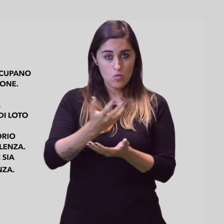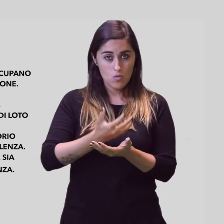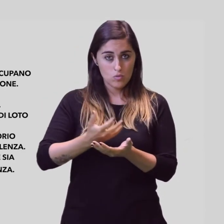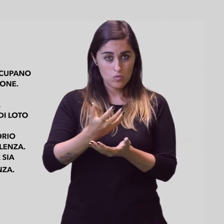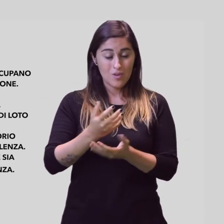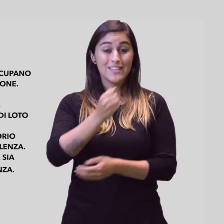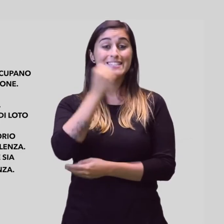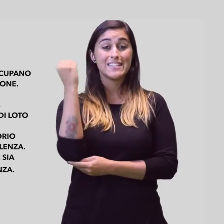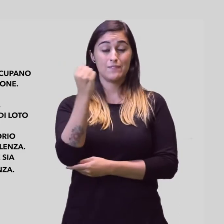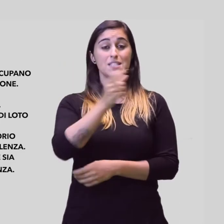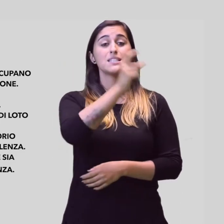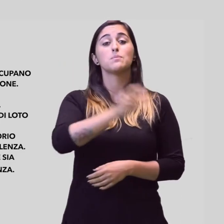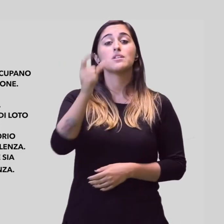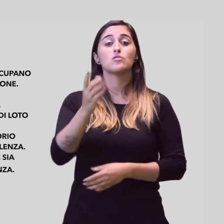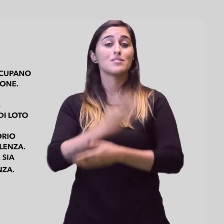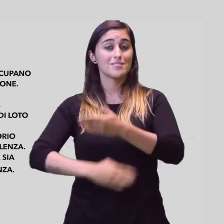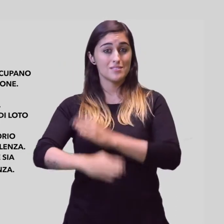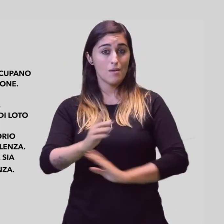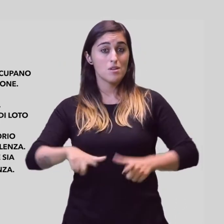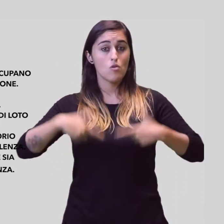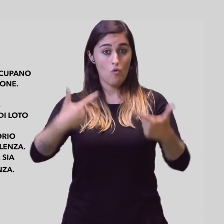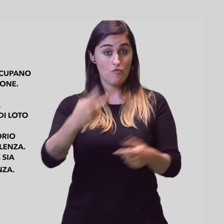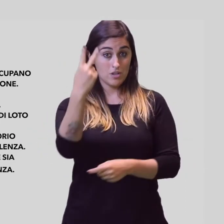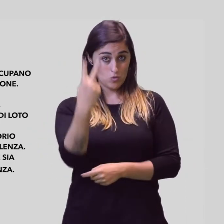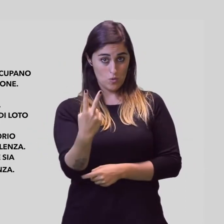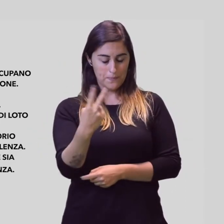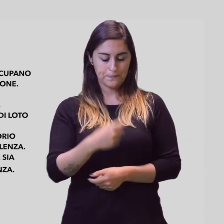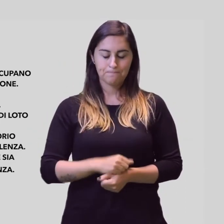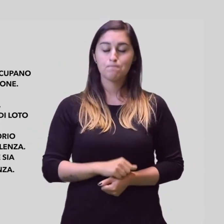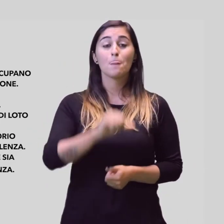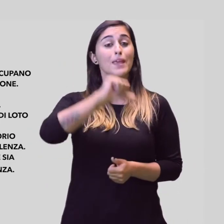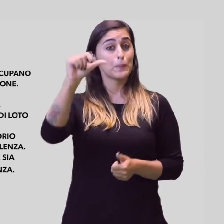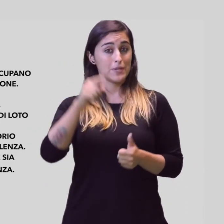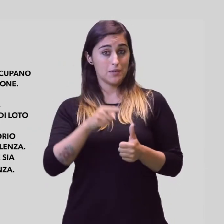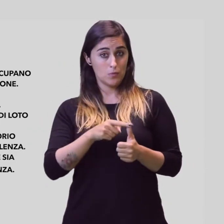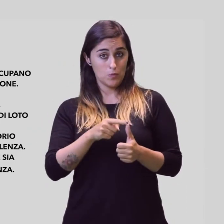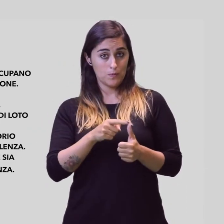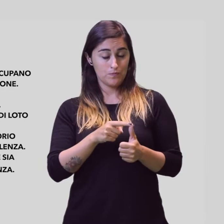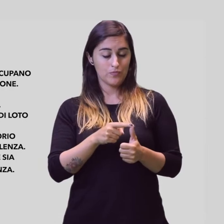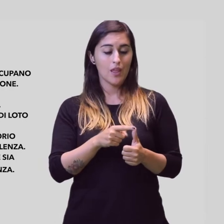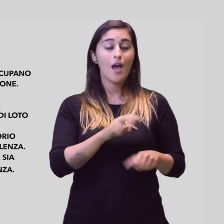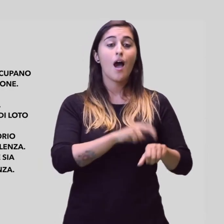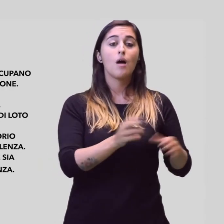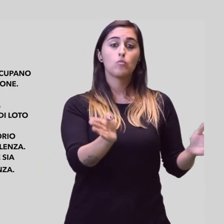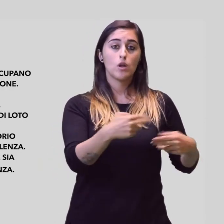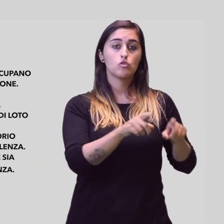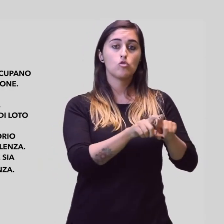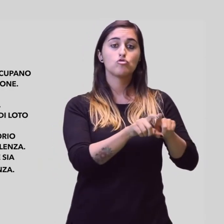servizi dedicati alle persone con disabilità, l'ambulatorio ginecologico